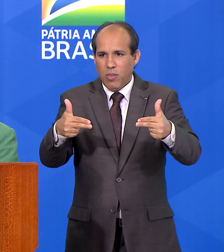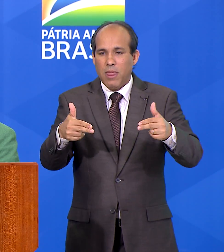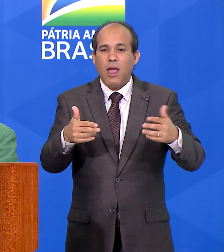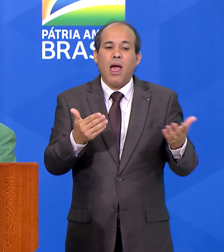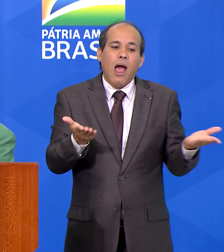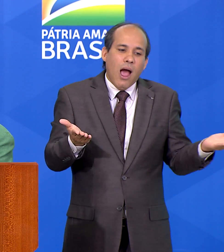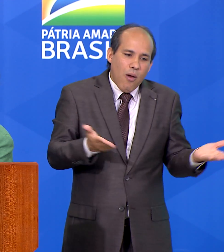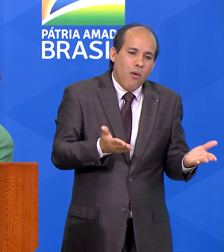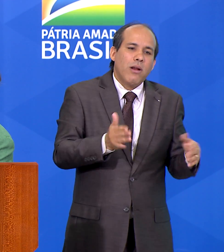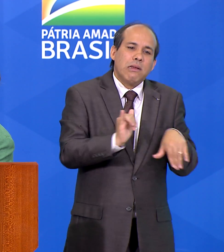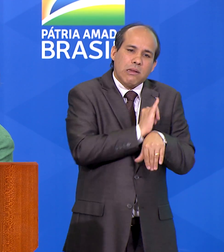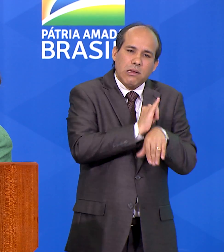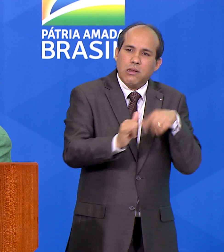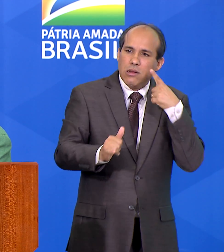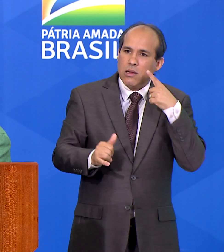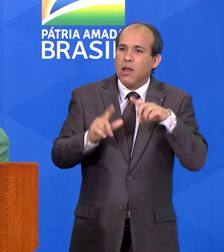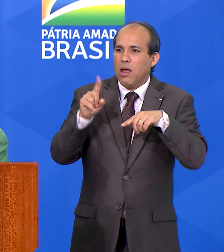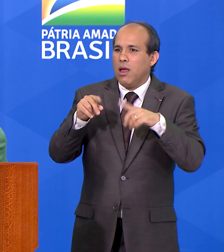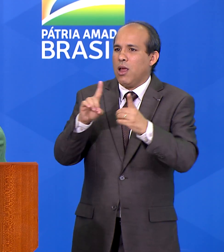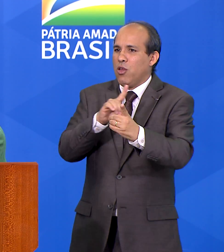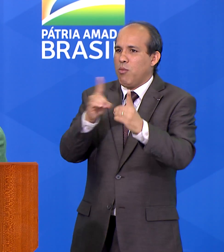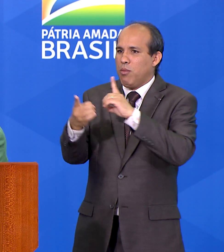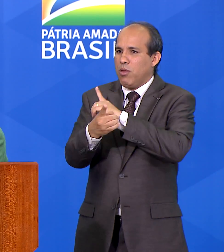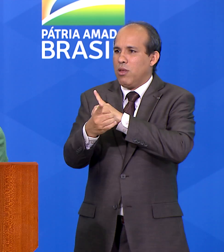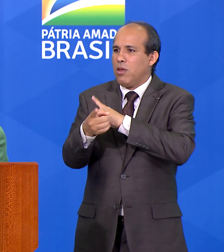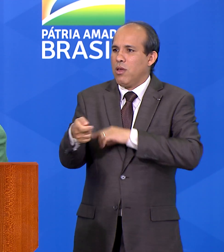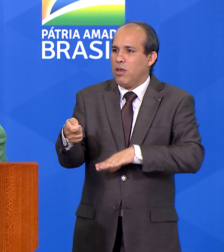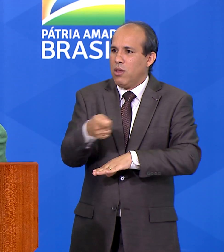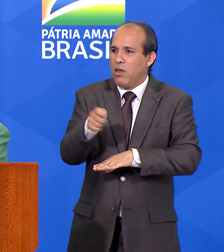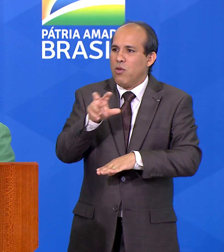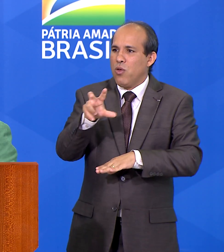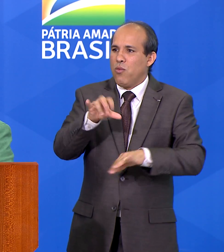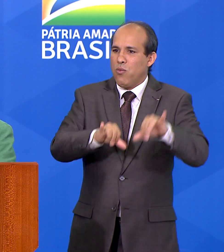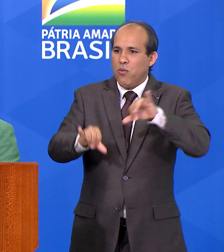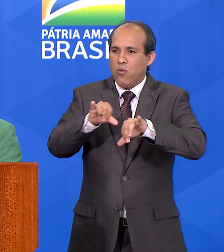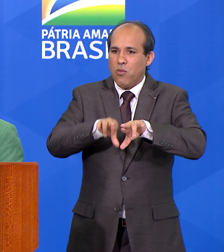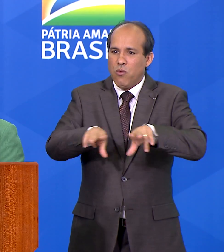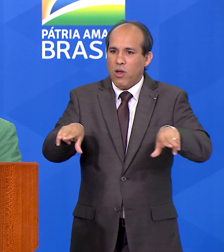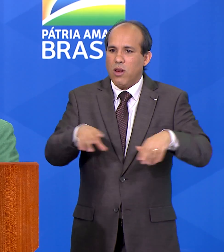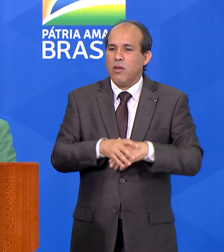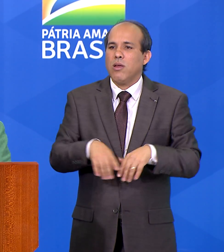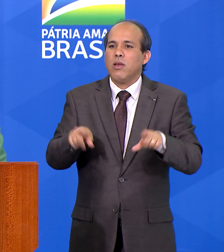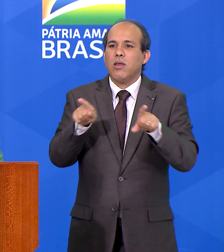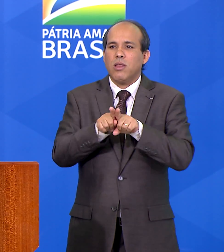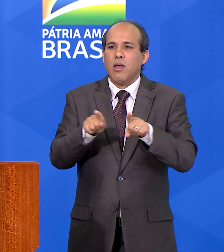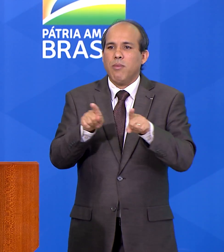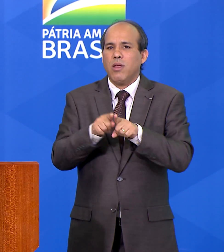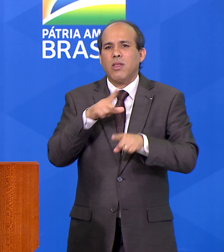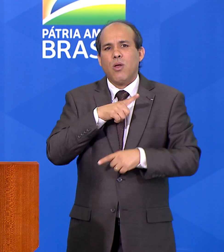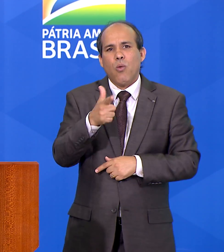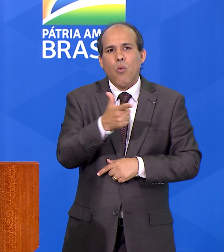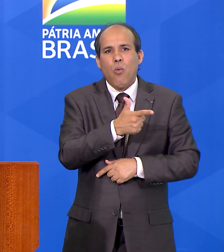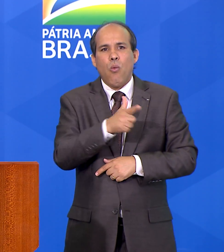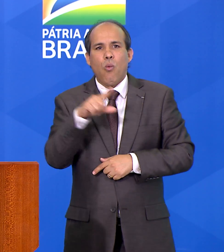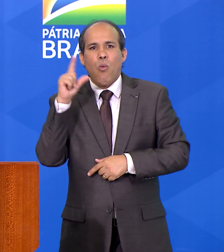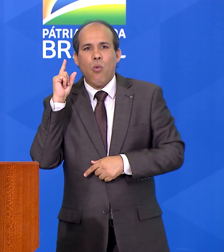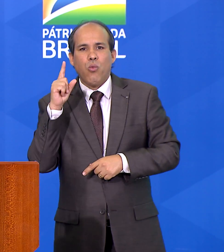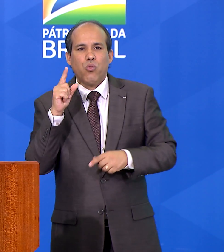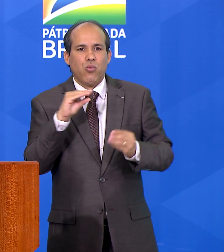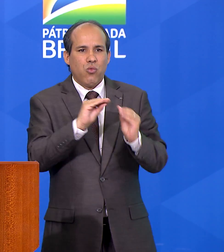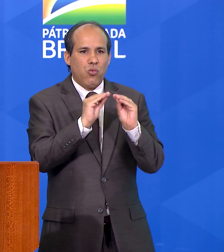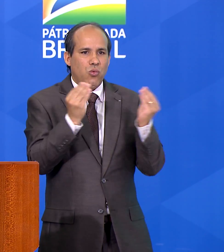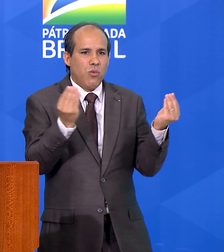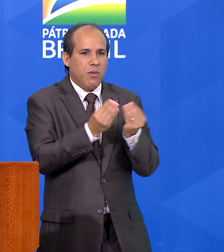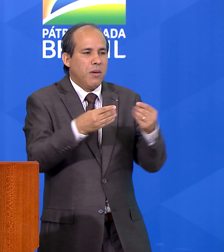diplomacia dos fertilizantes ou dos insumos, porque temos outros insumos que também temos que garantir.